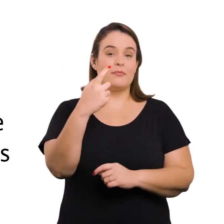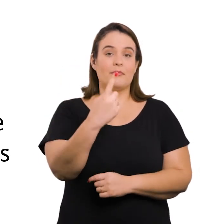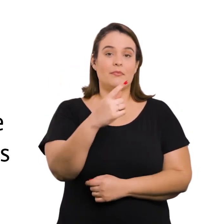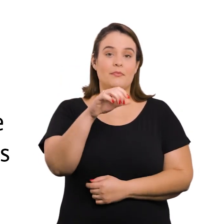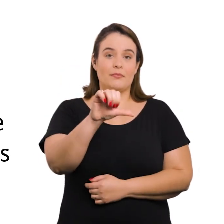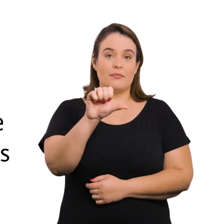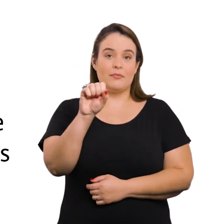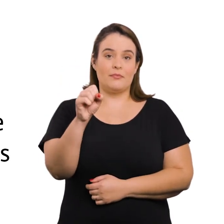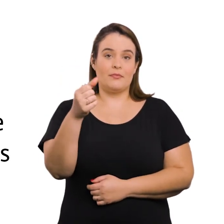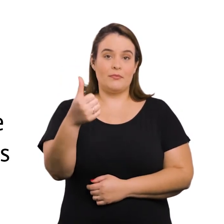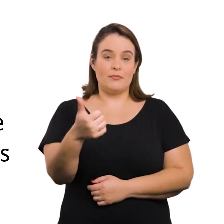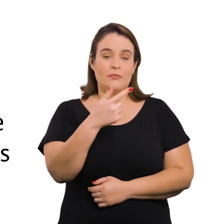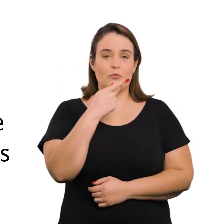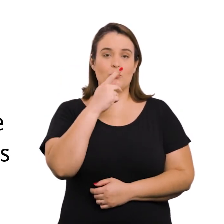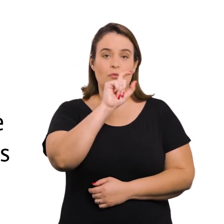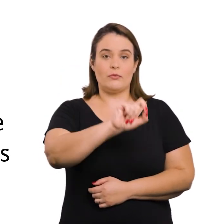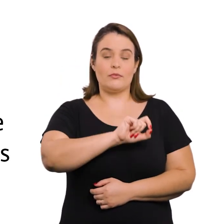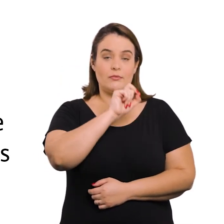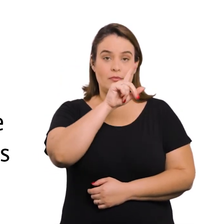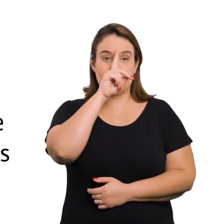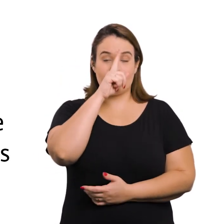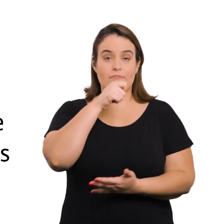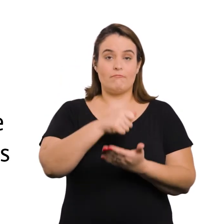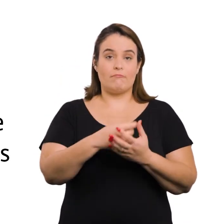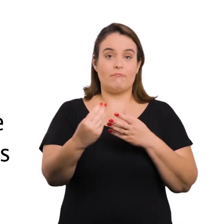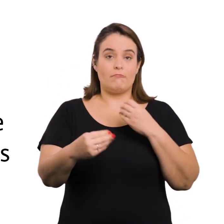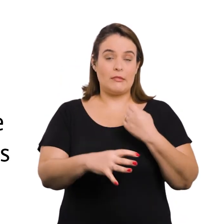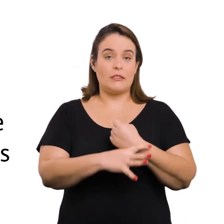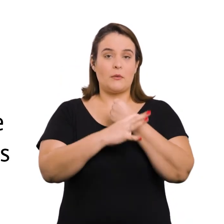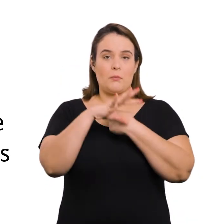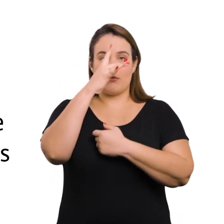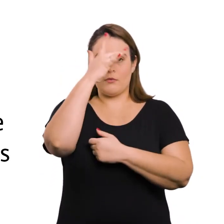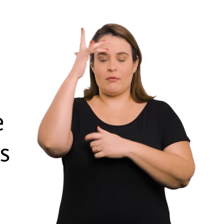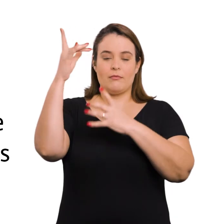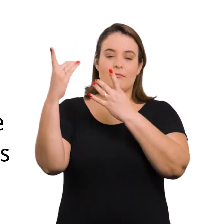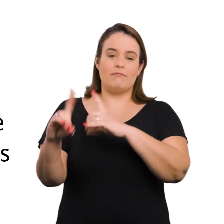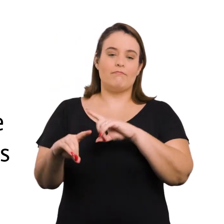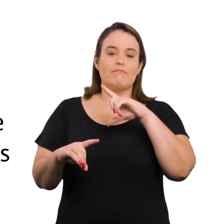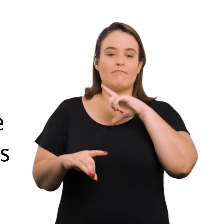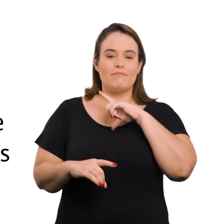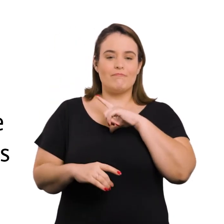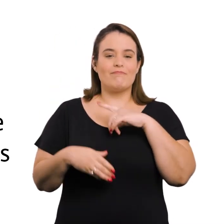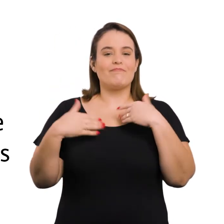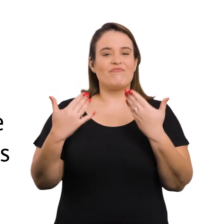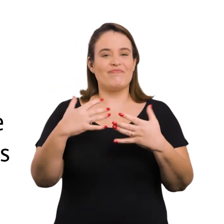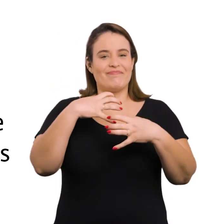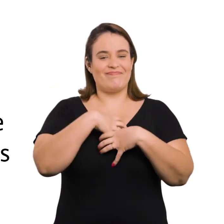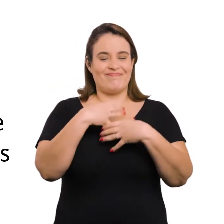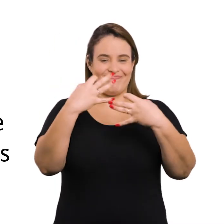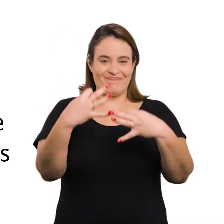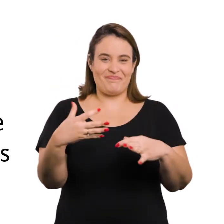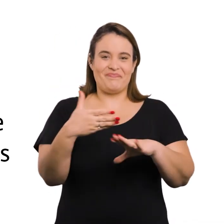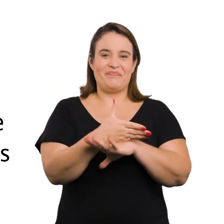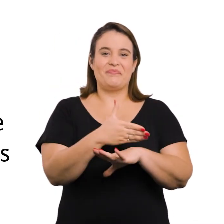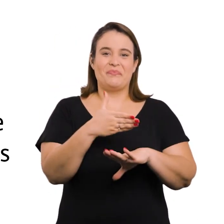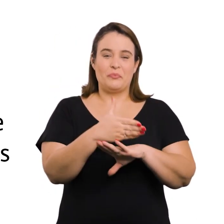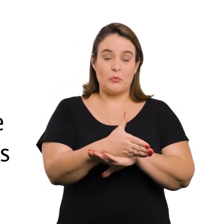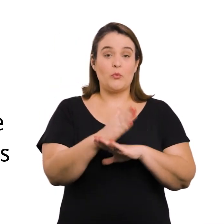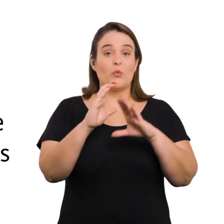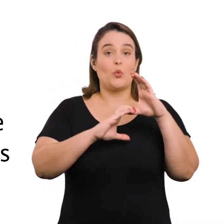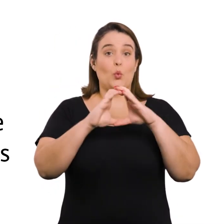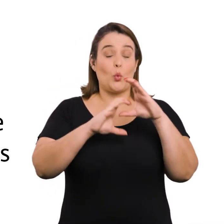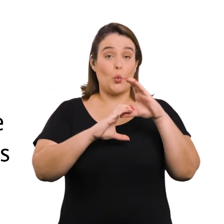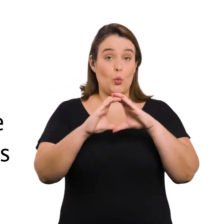1986. Dispõe sobre medida para assegurar às pessoas com deficiência condições adequadas de